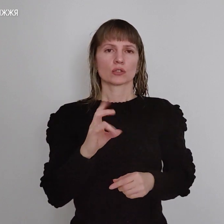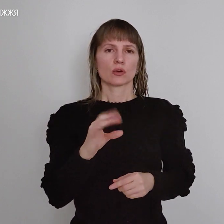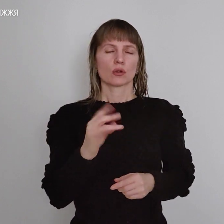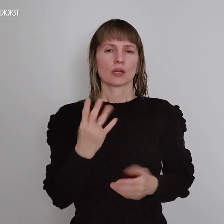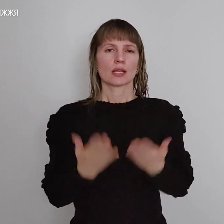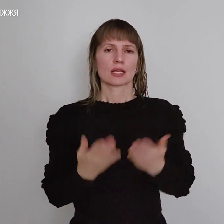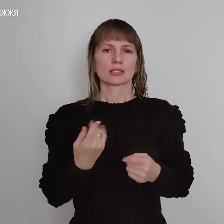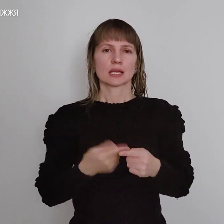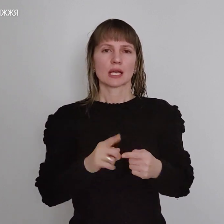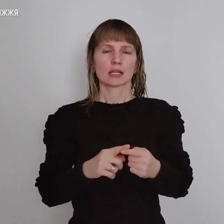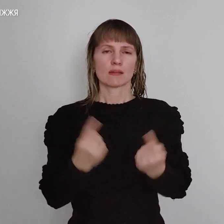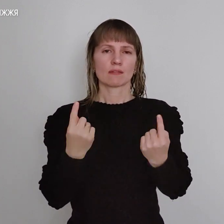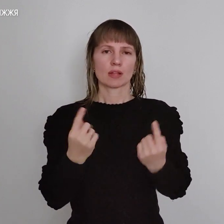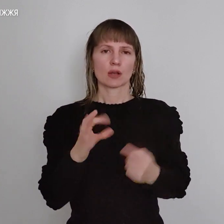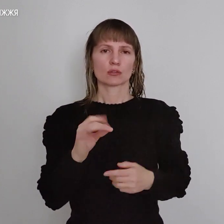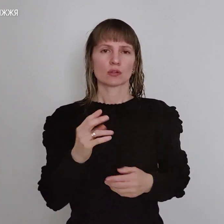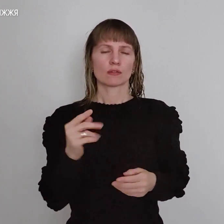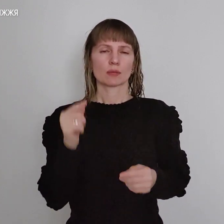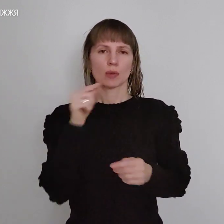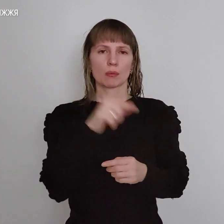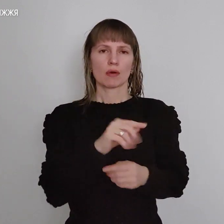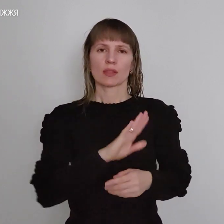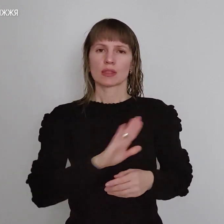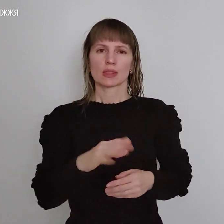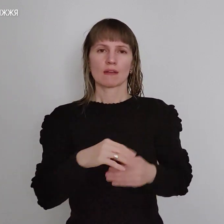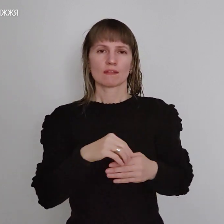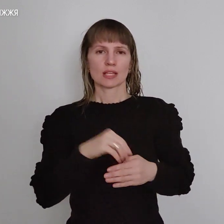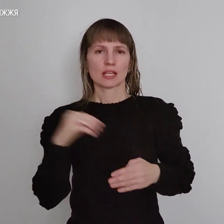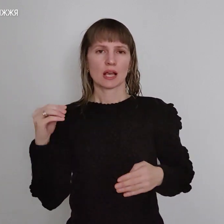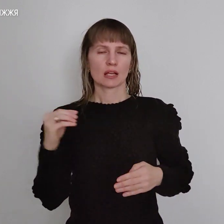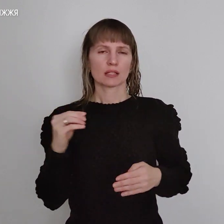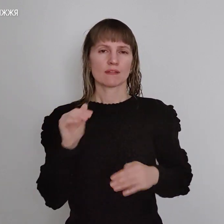досить великі осколки, застрял, не витягайте його, фіксуйте його.